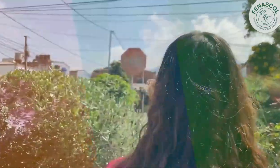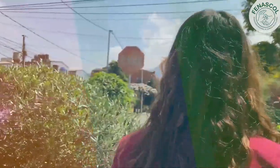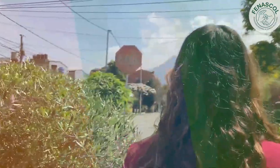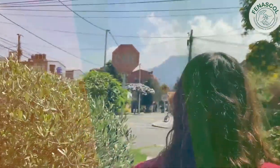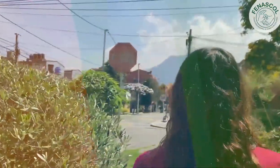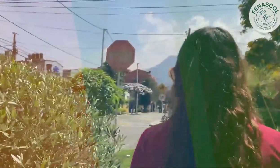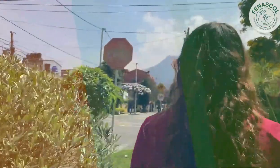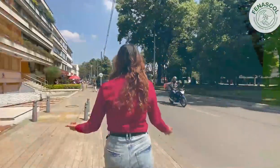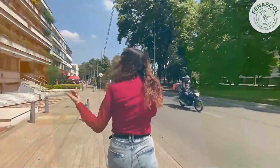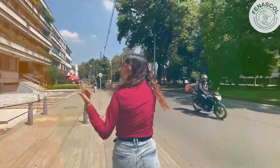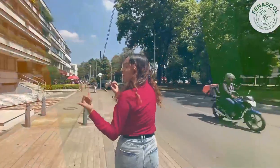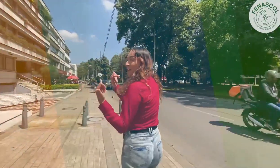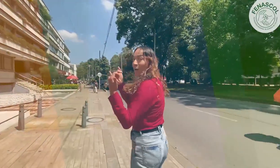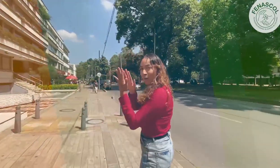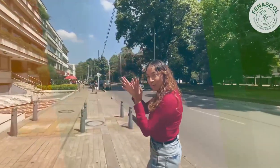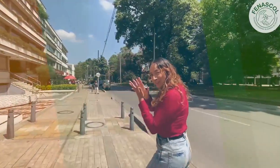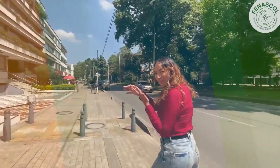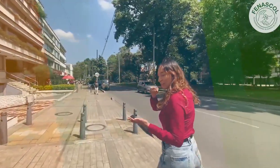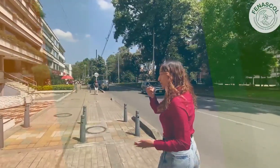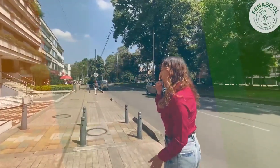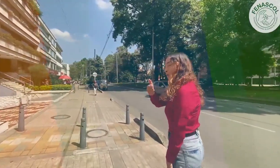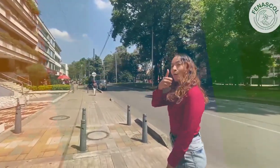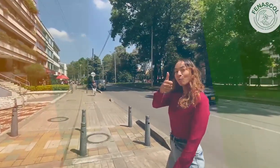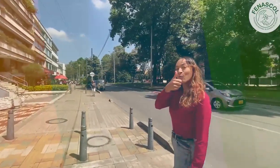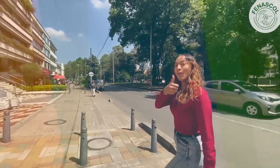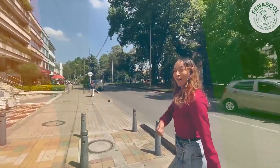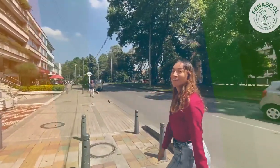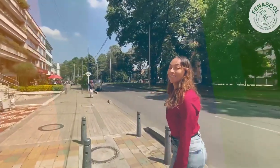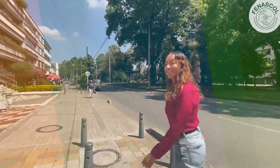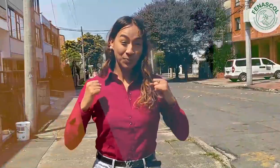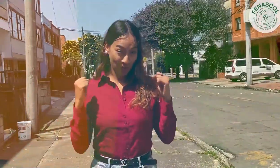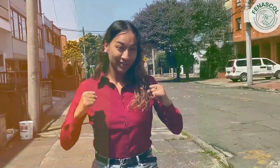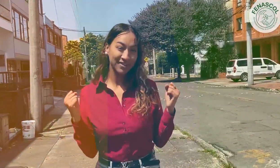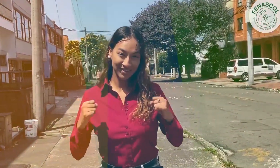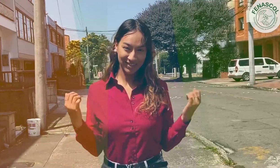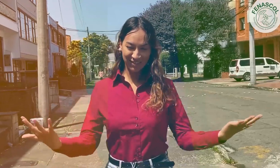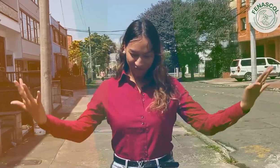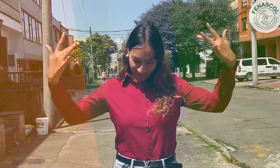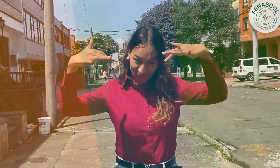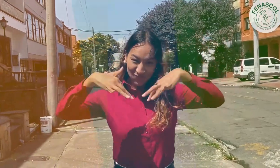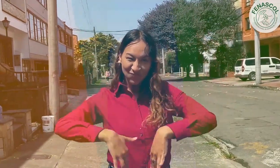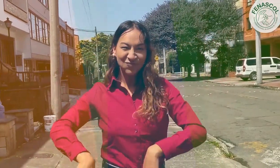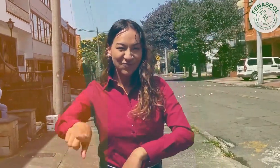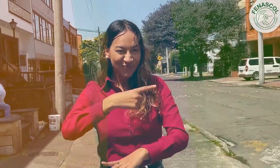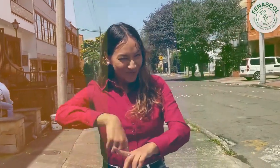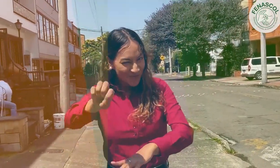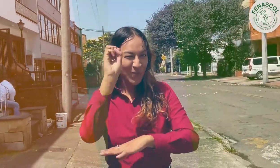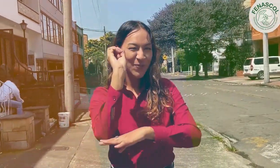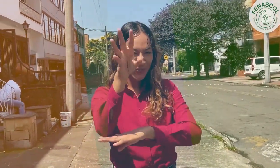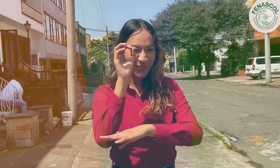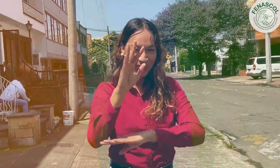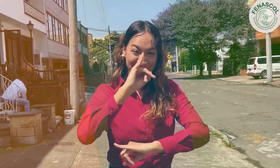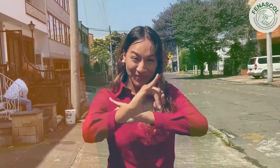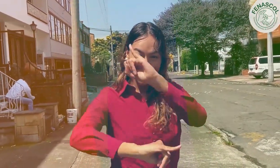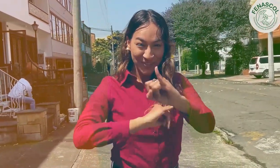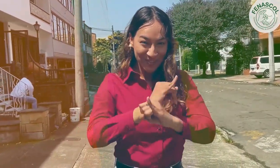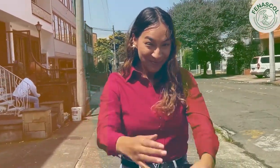Hoy quiero contarles una muy buena noticia. A Bogotá vendrán conferencistas de talla internacional. Aquí en